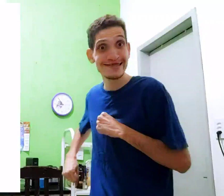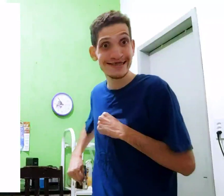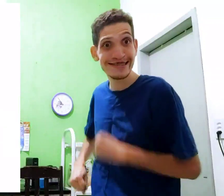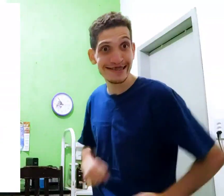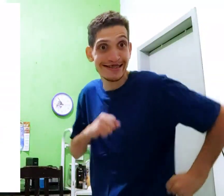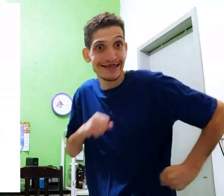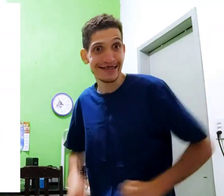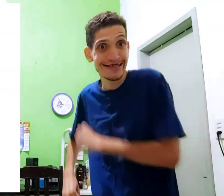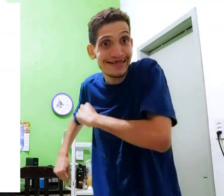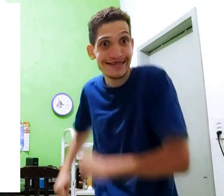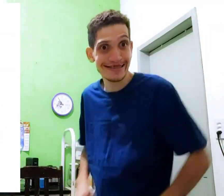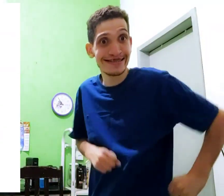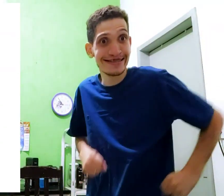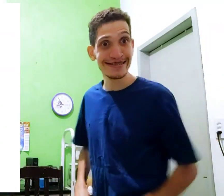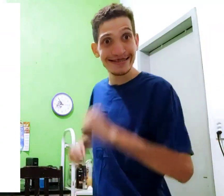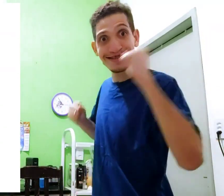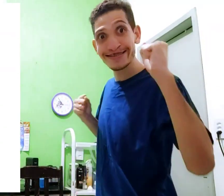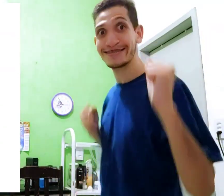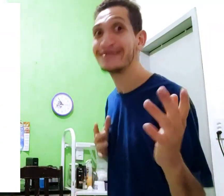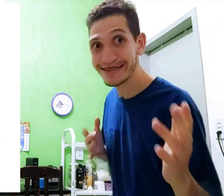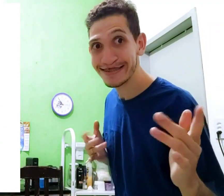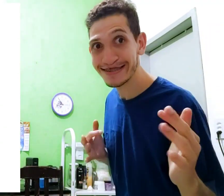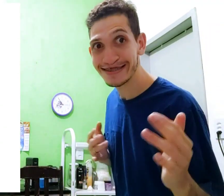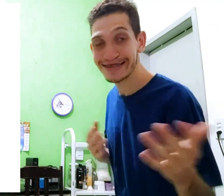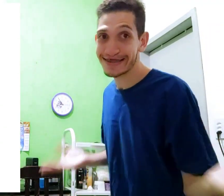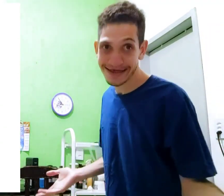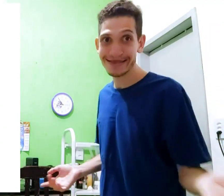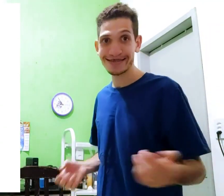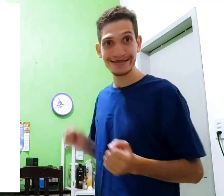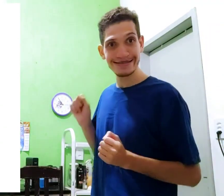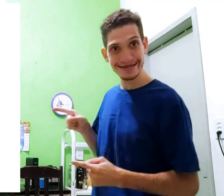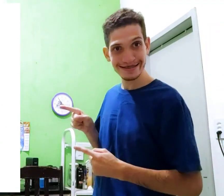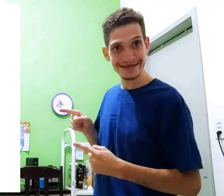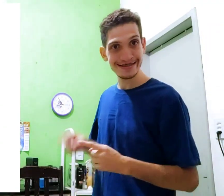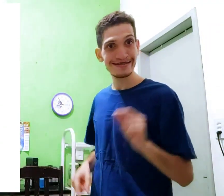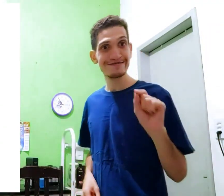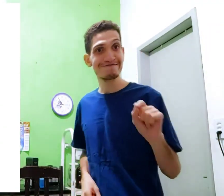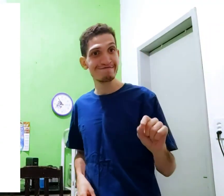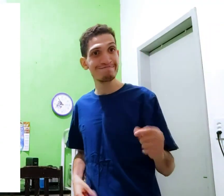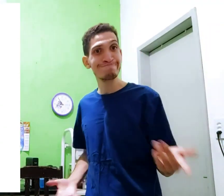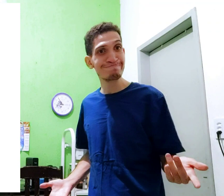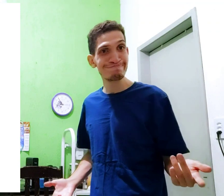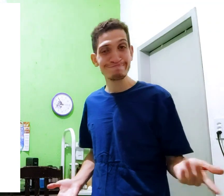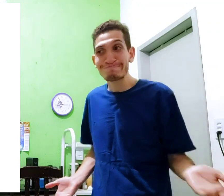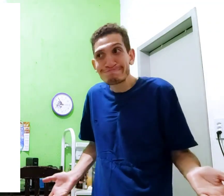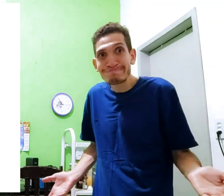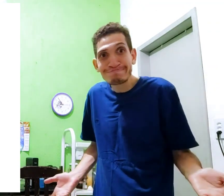bora toto toto toto isso é o que?